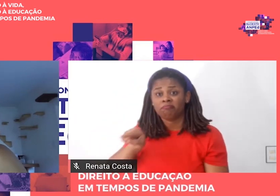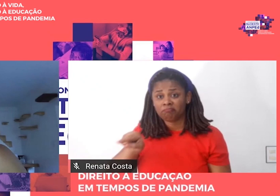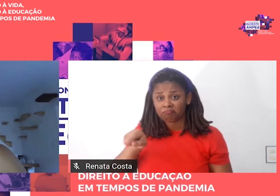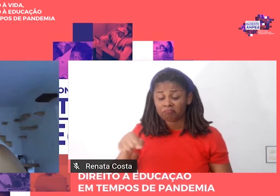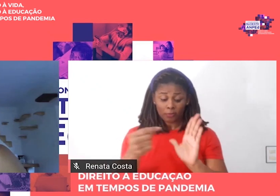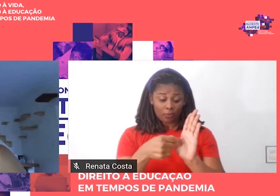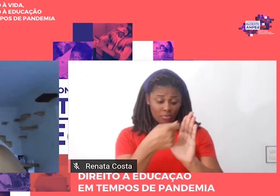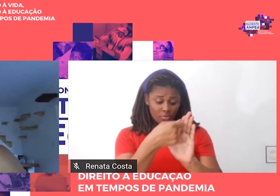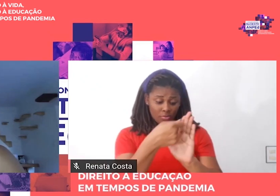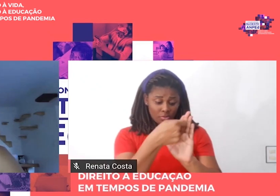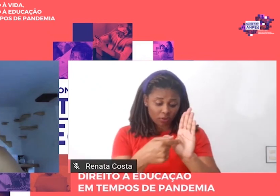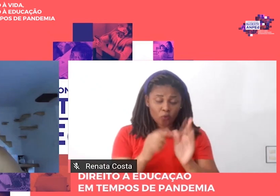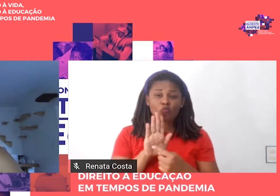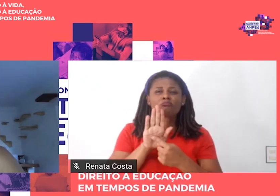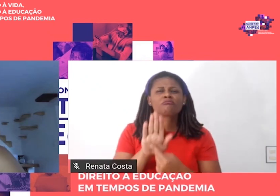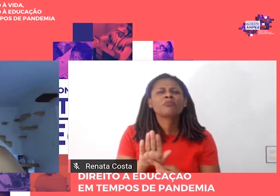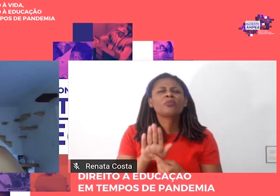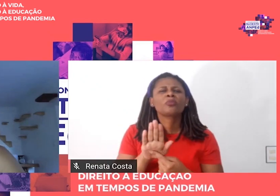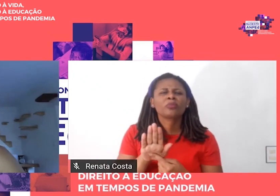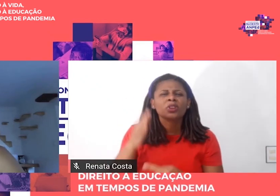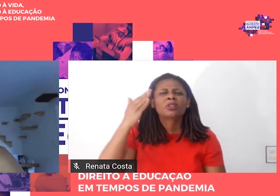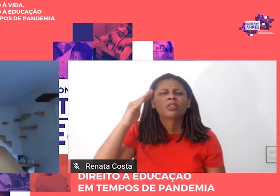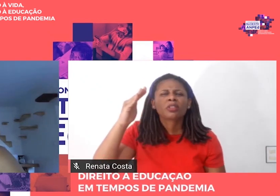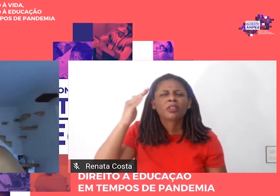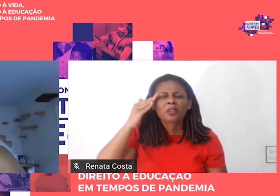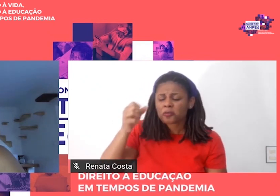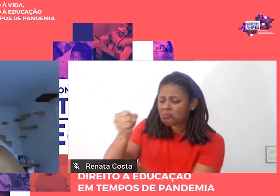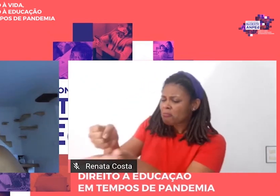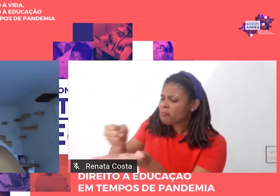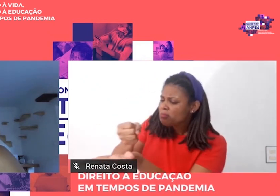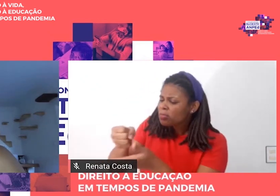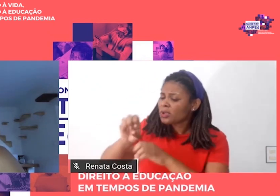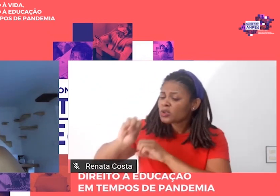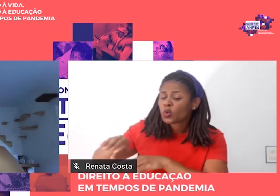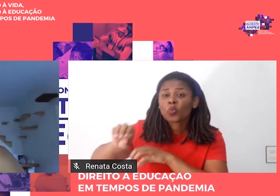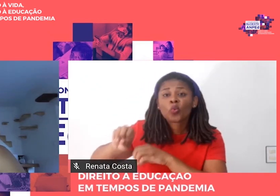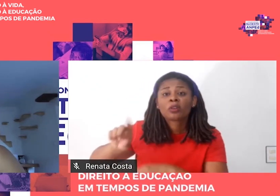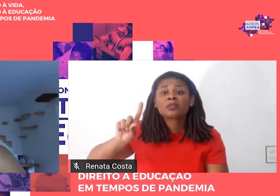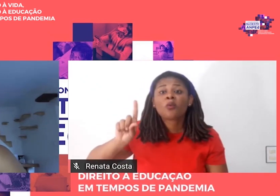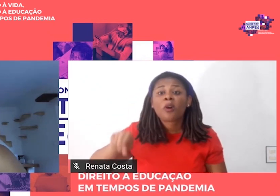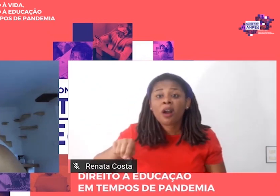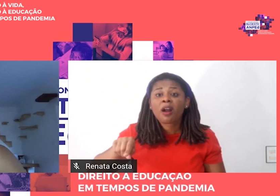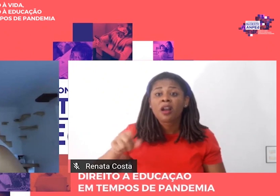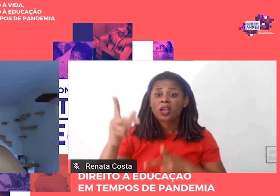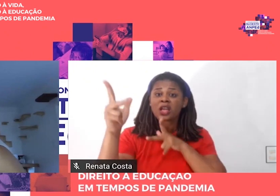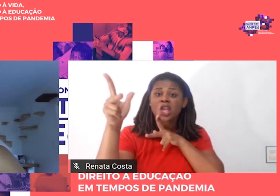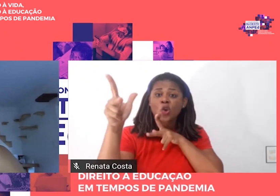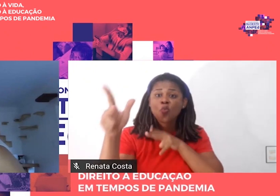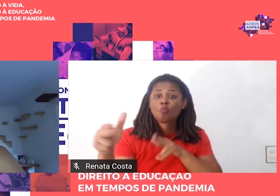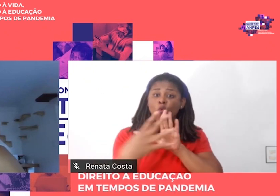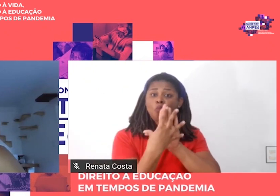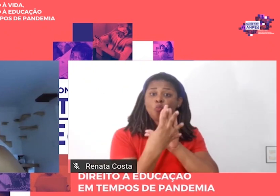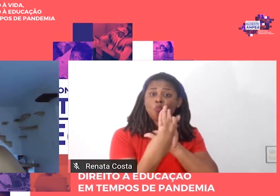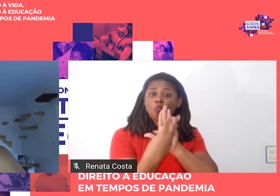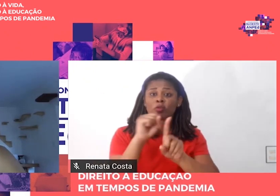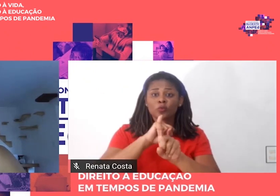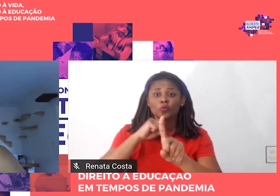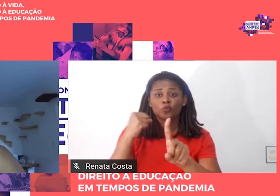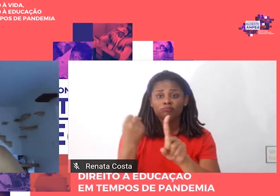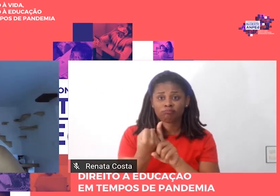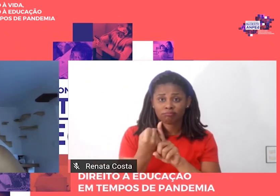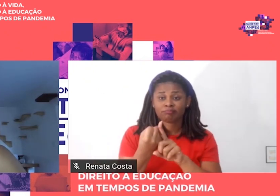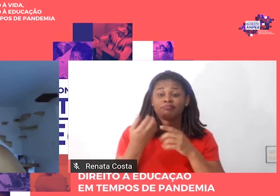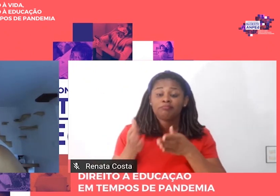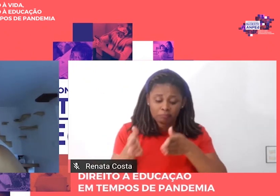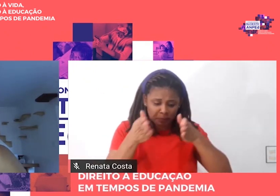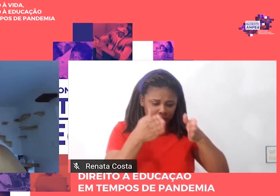básica da educação é a reprodução da sociedade. Ao tratar das teorias não críticas,